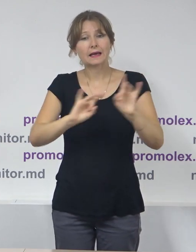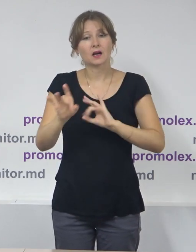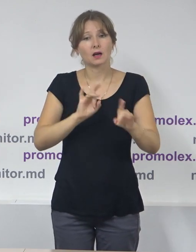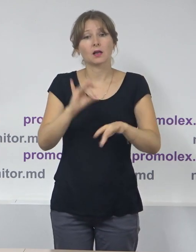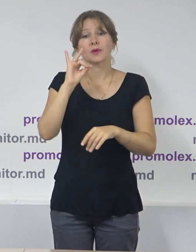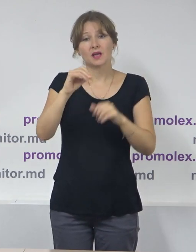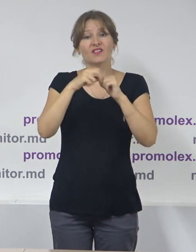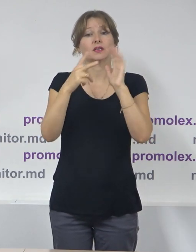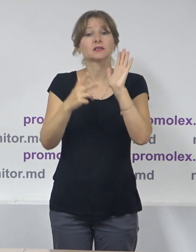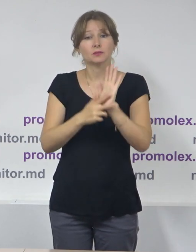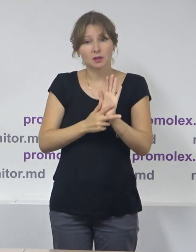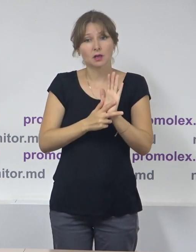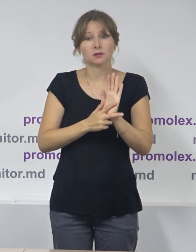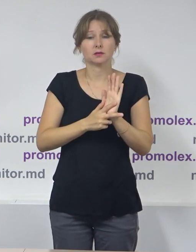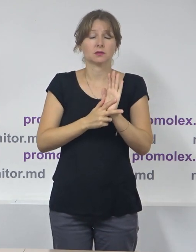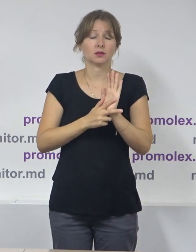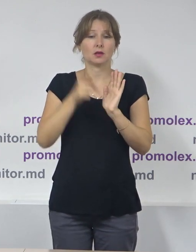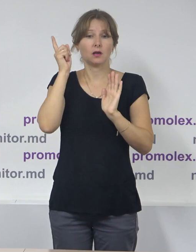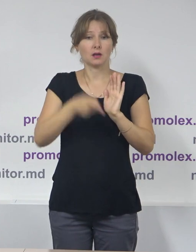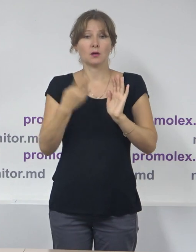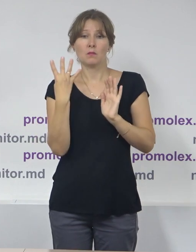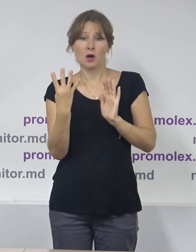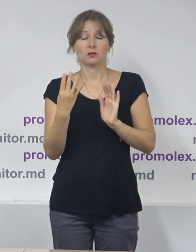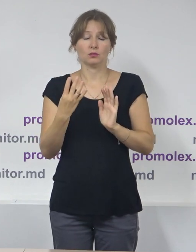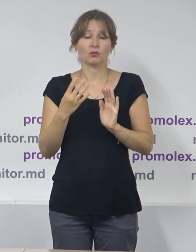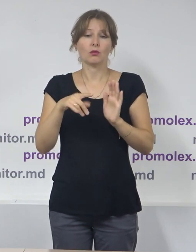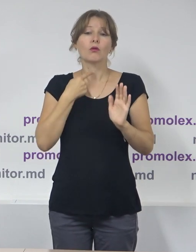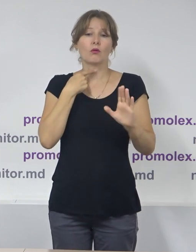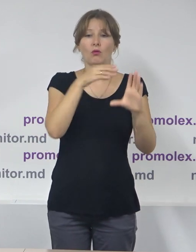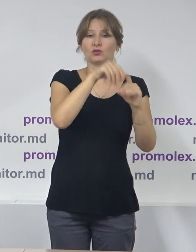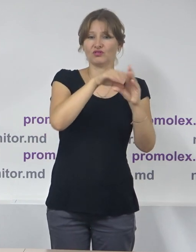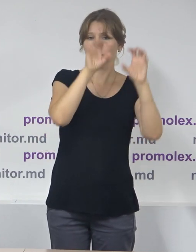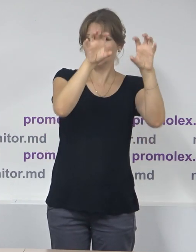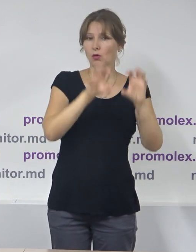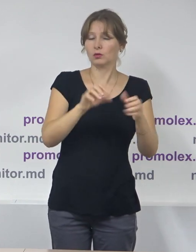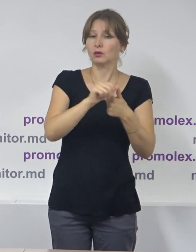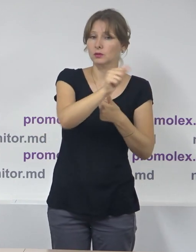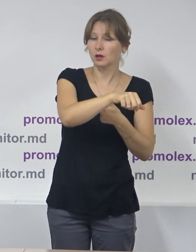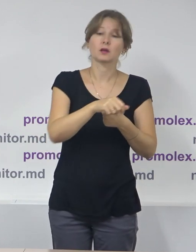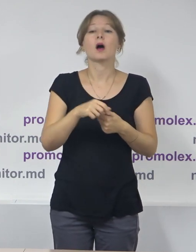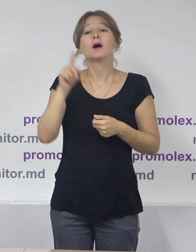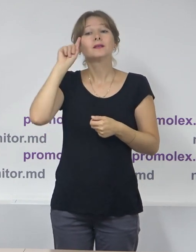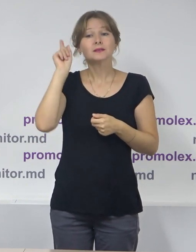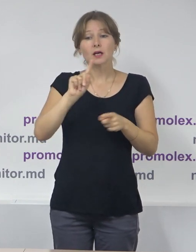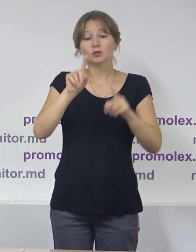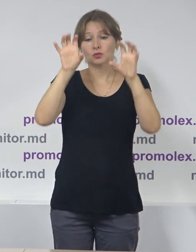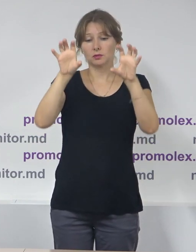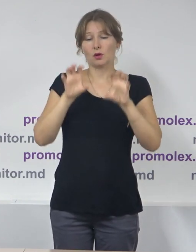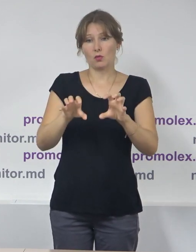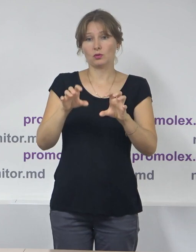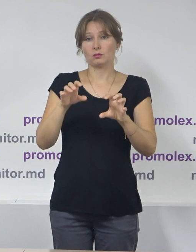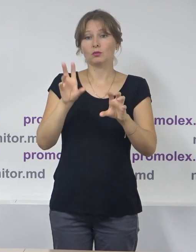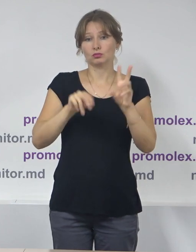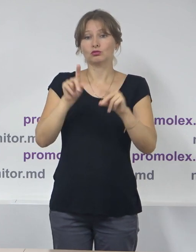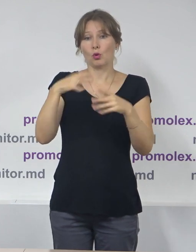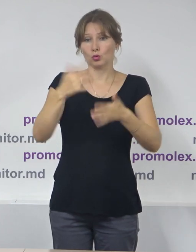alineatul 4 din Codul Electoral. De asemenea, vom preciza că, deși legea a intrat cu mult timp deja în vigoare, Guvernul